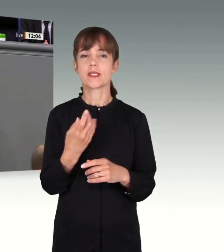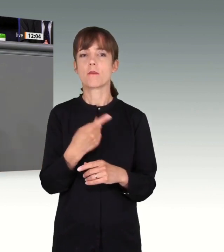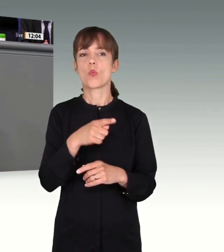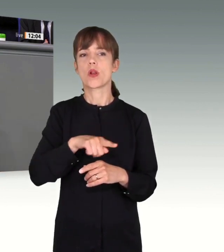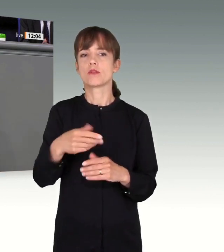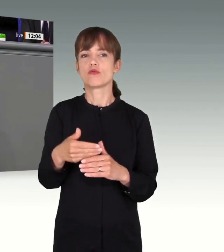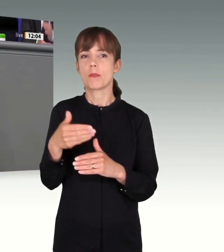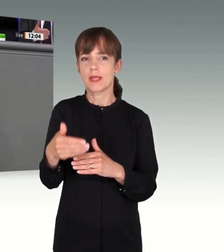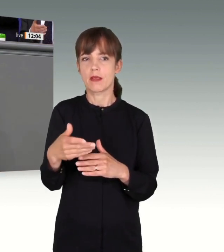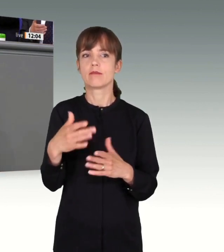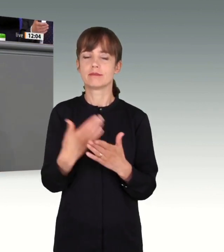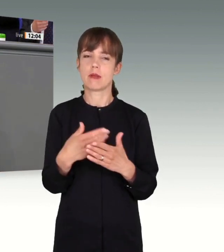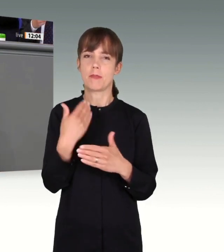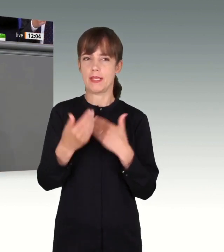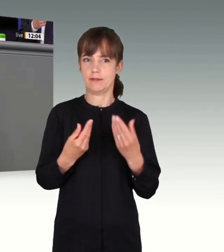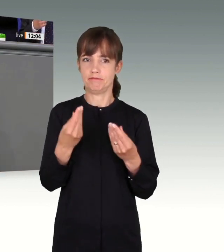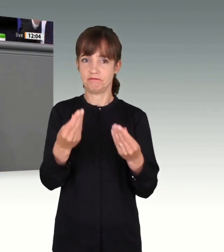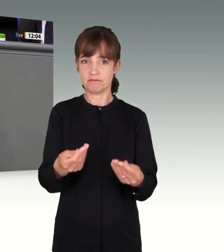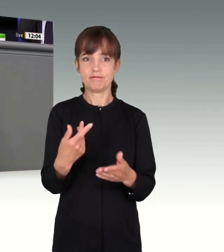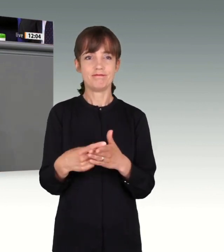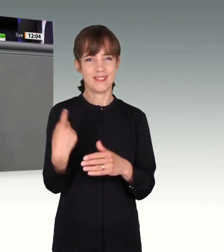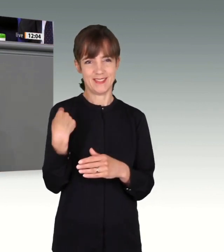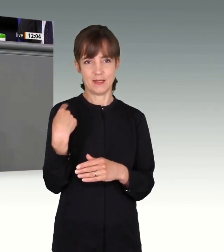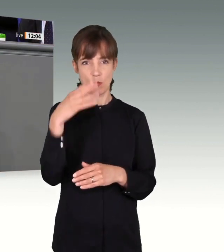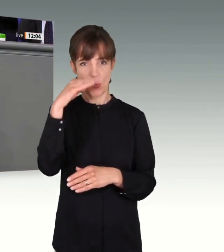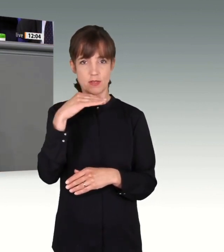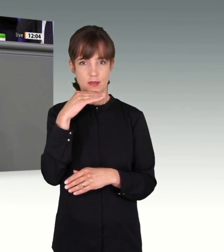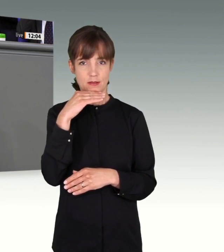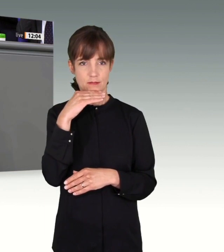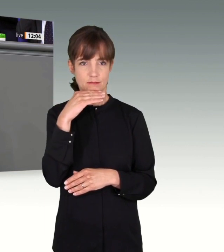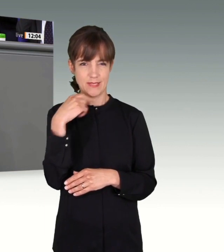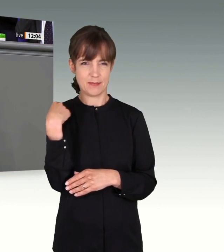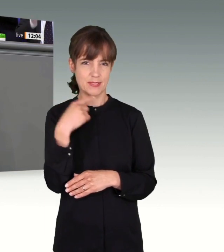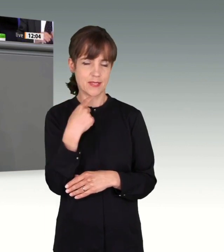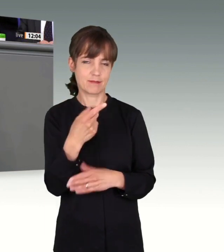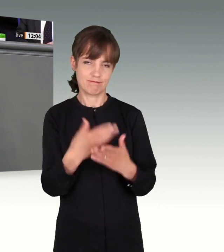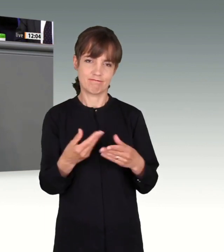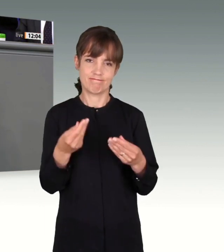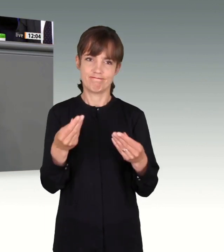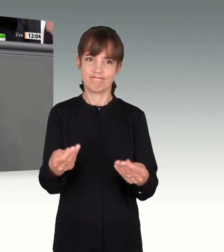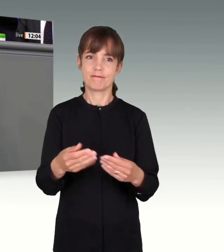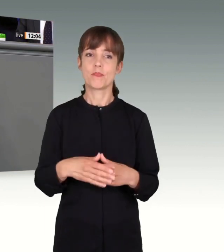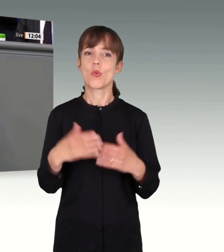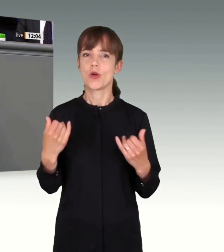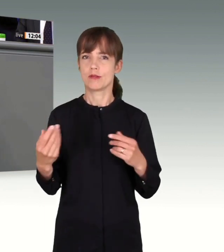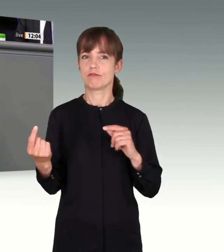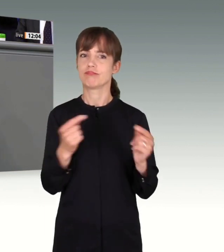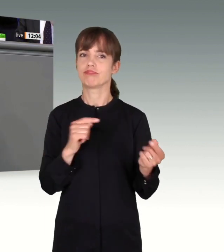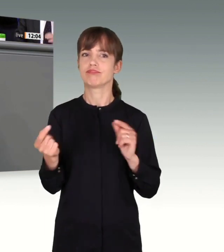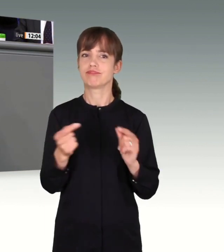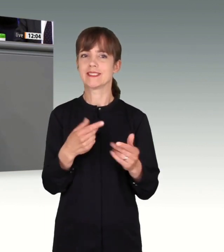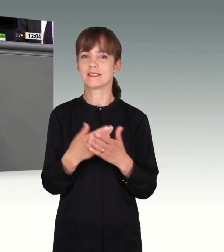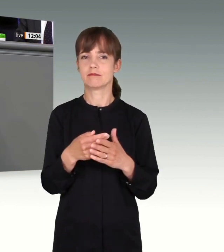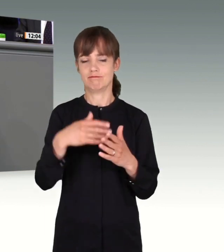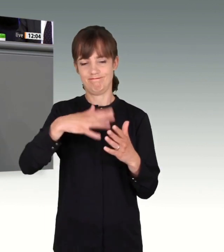.873 Seiten starken Abschlussbericht hier im Plenum. Als Vorsitzender des Untersuchungsausschusses, noch öfter aber als